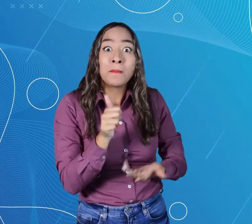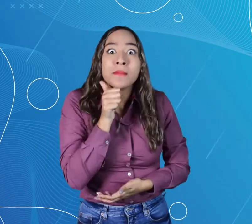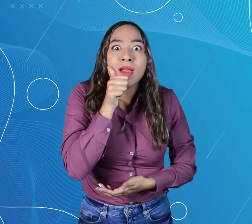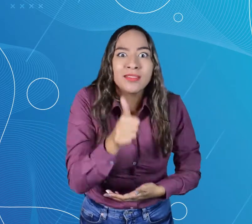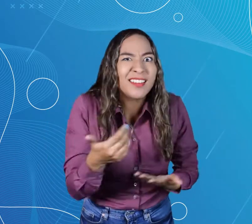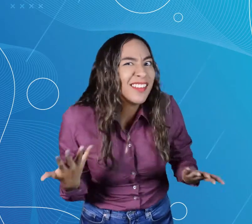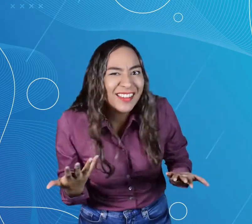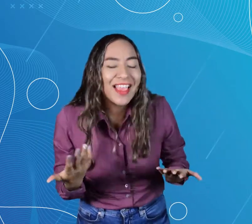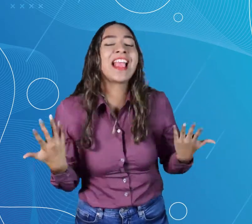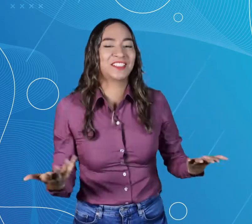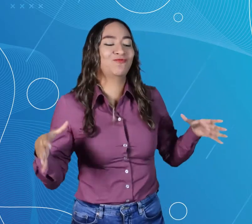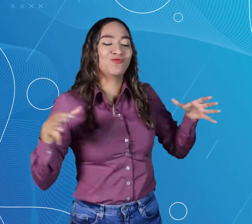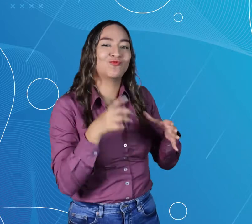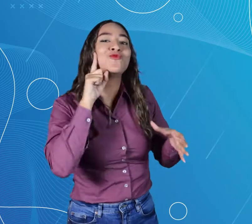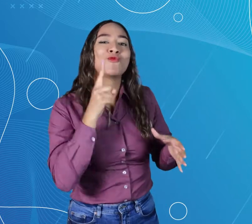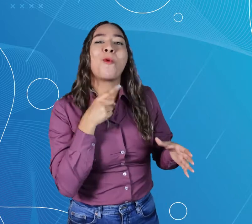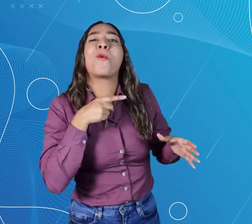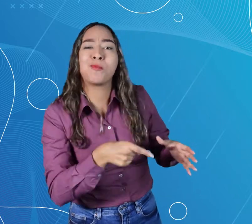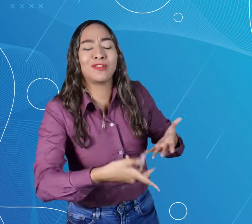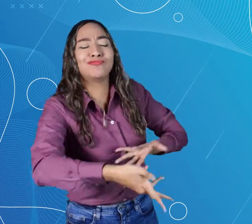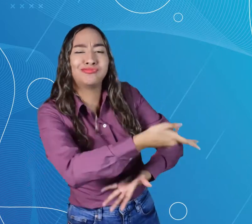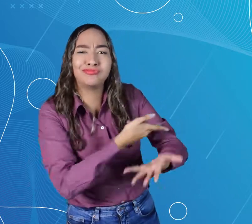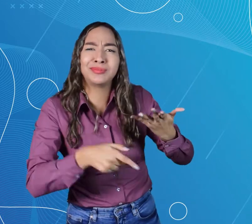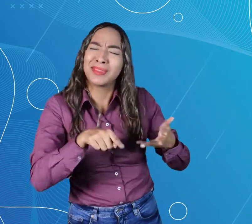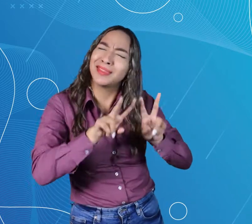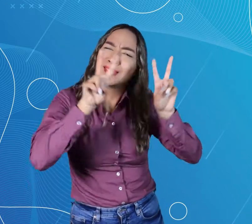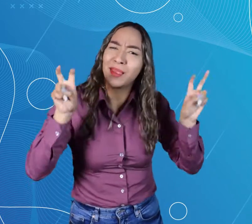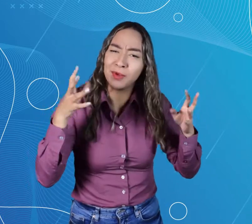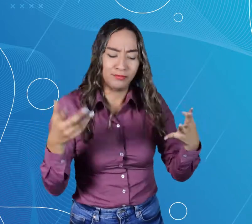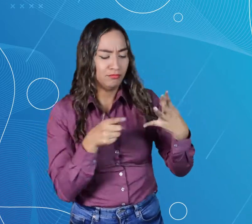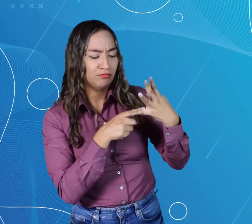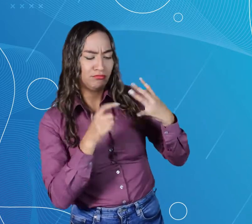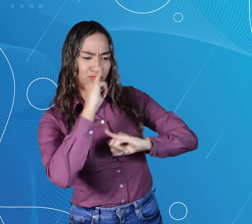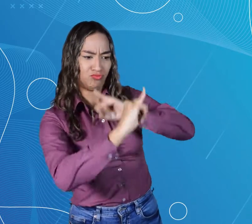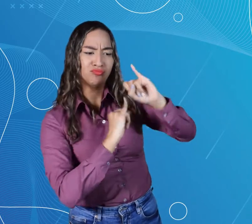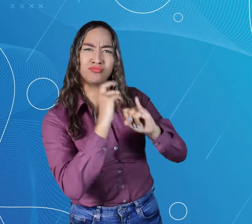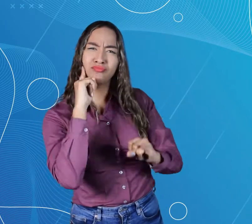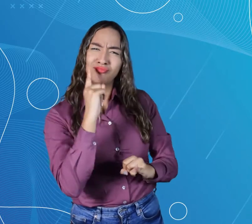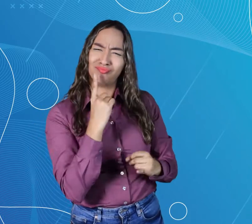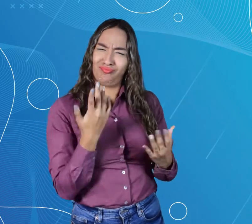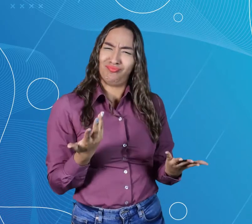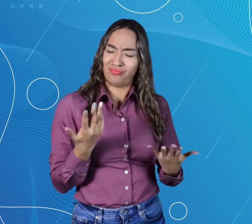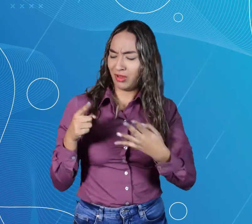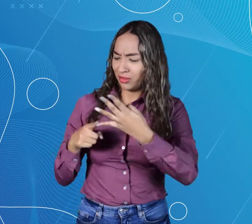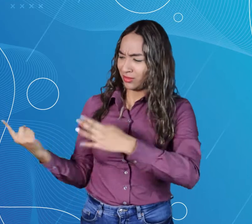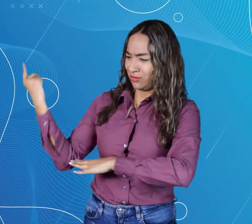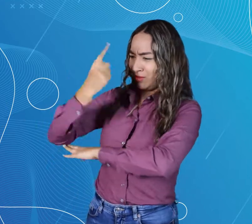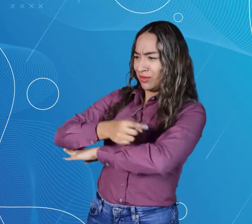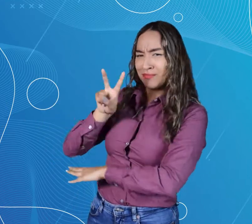con un conversatorio donde hablaremos acerca de por qué se celebra la Semana Internacional de las Personas Sordas durante